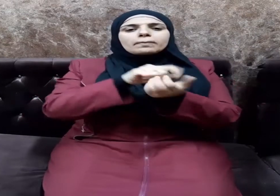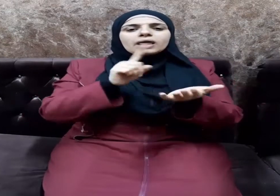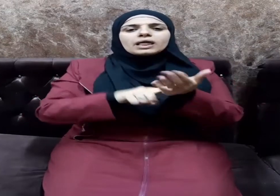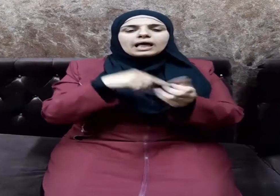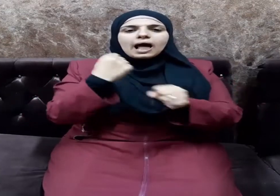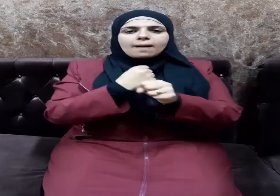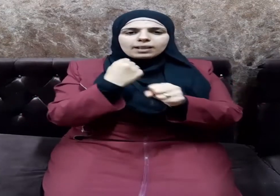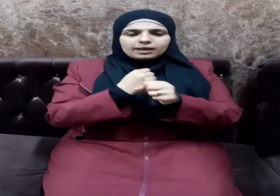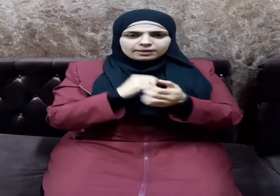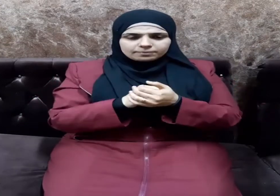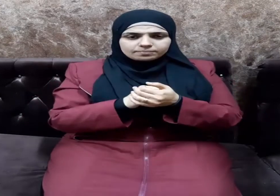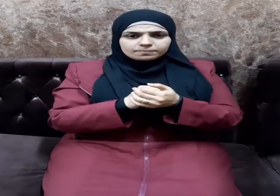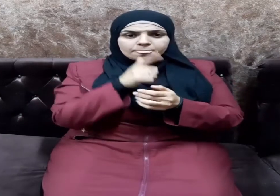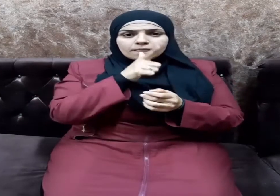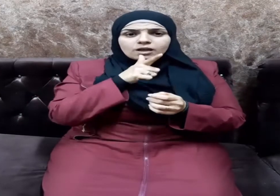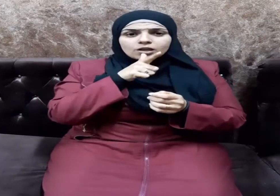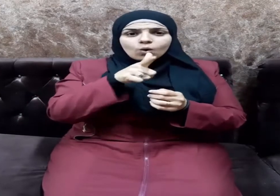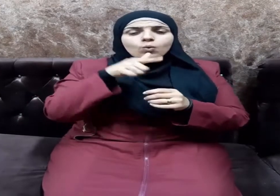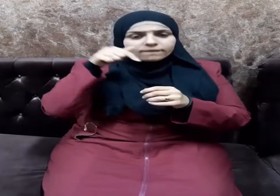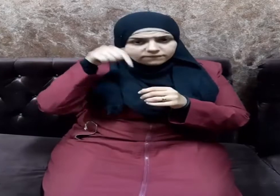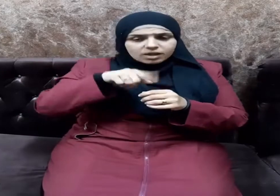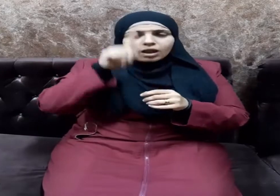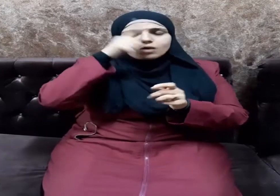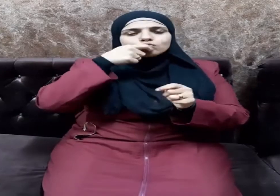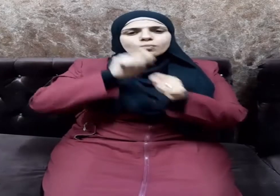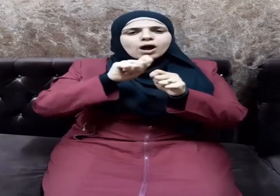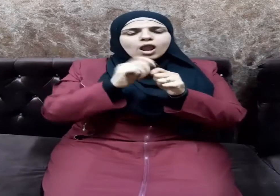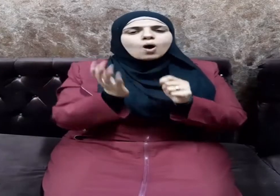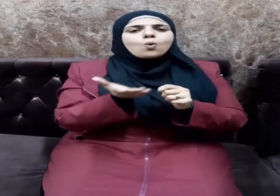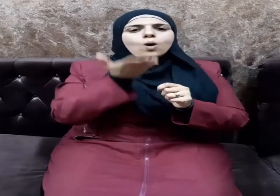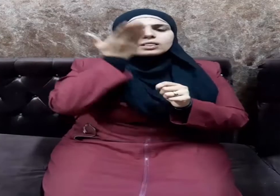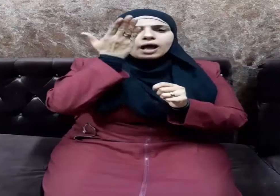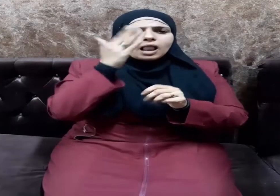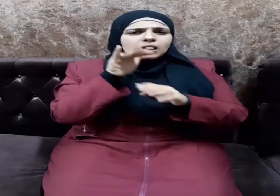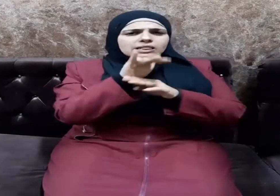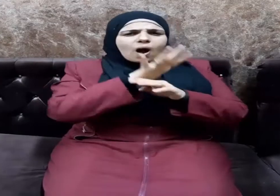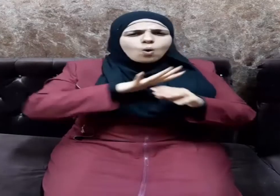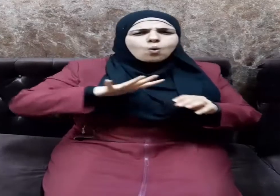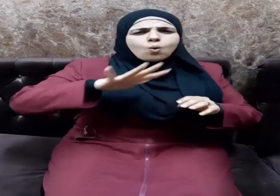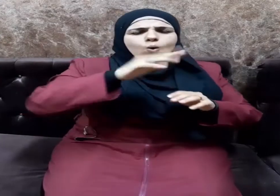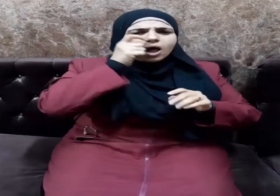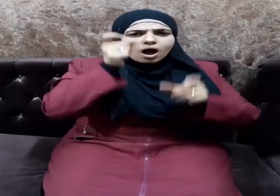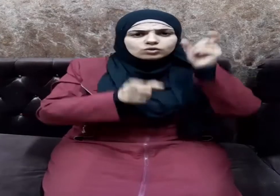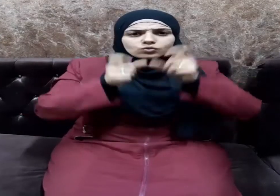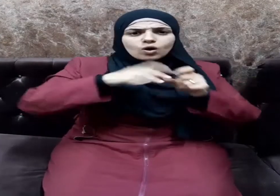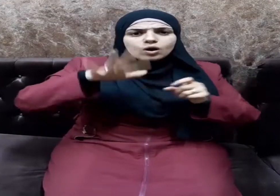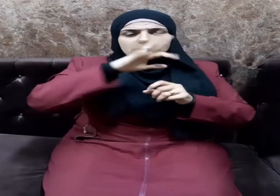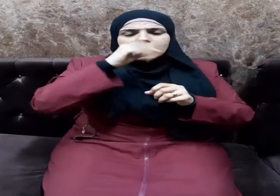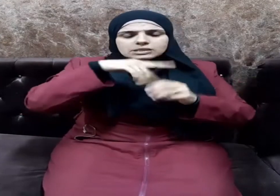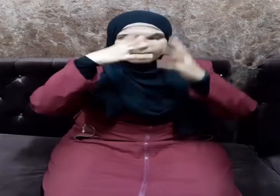حيث دعى الحق سبحانه وتعالى عباده إلى العفو